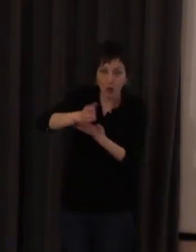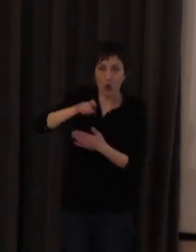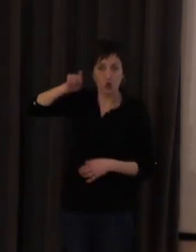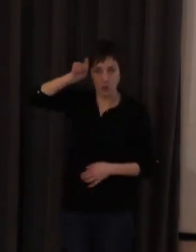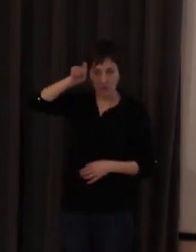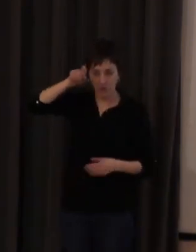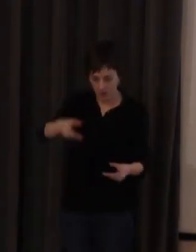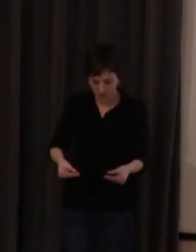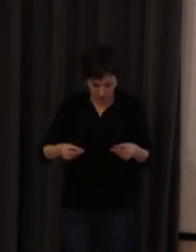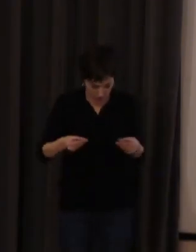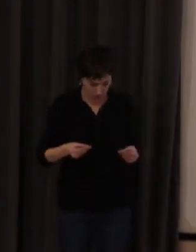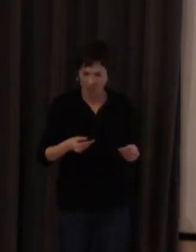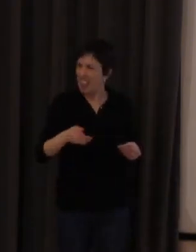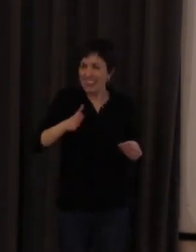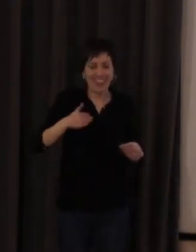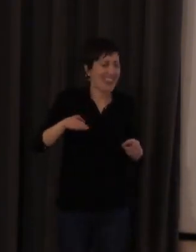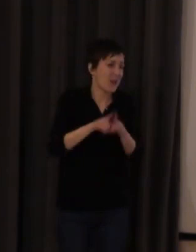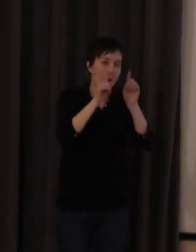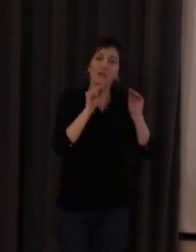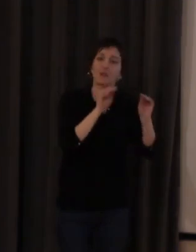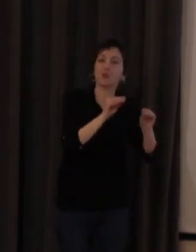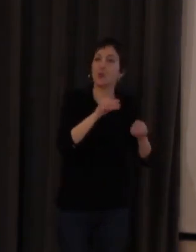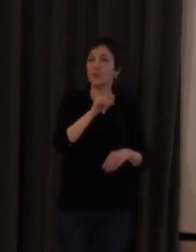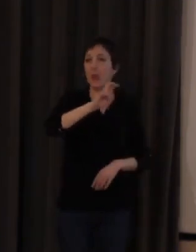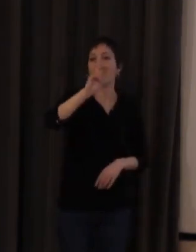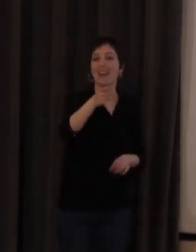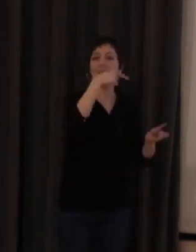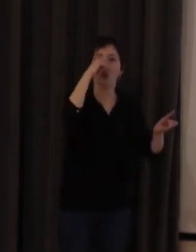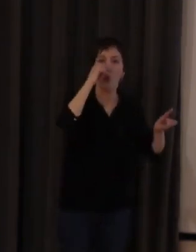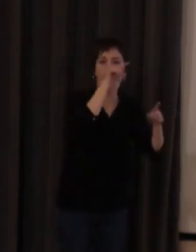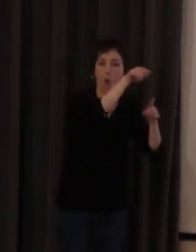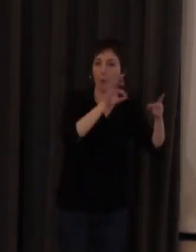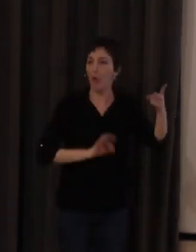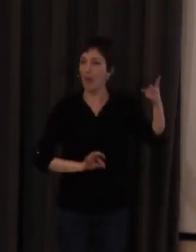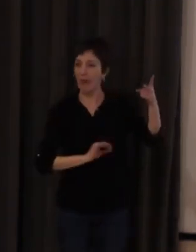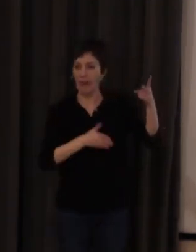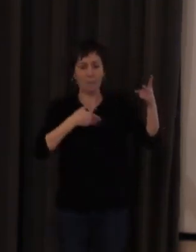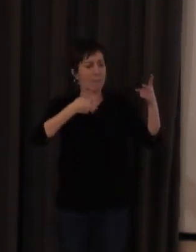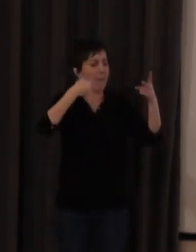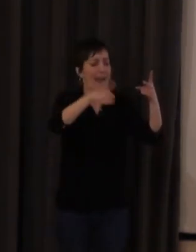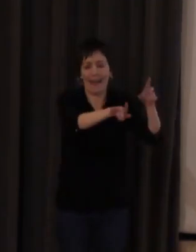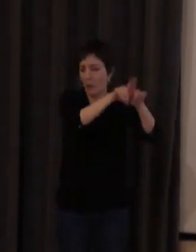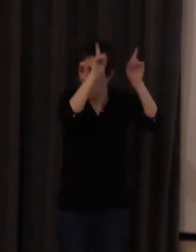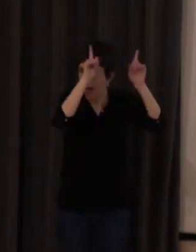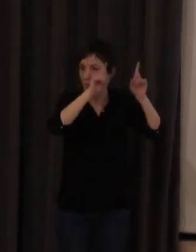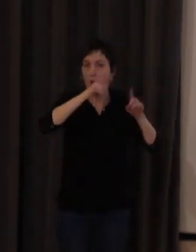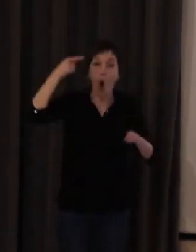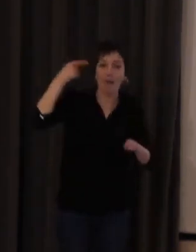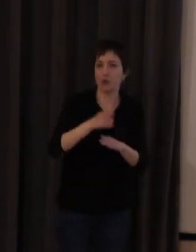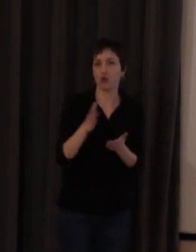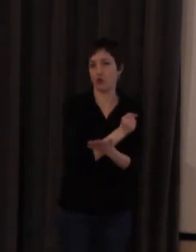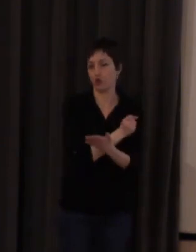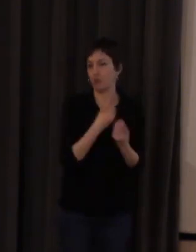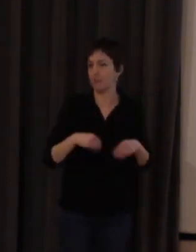ya pudiesen hablar un gallego de la variante de lugo de pontevedra obligatorio porque había que enseñar a todos